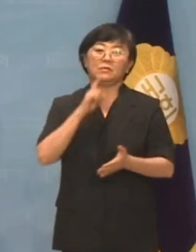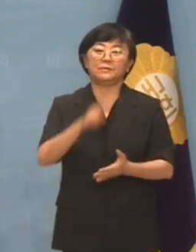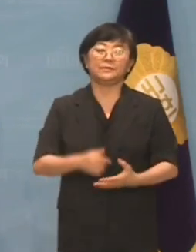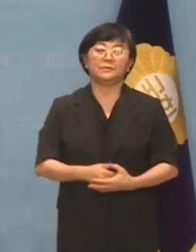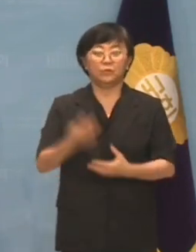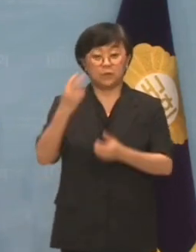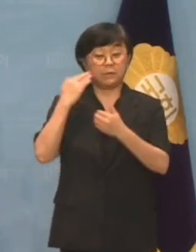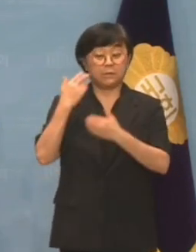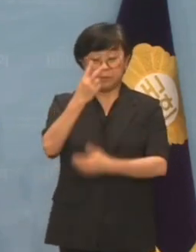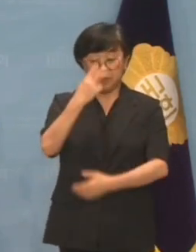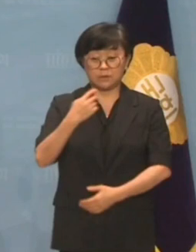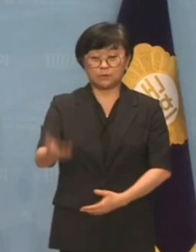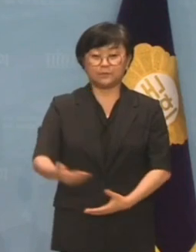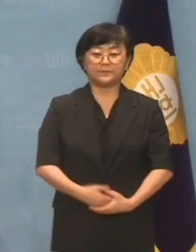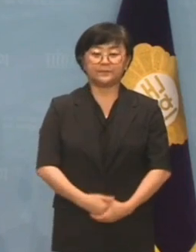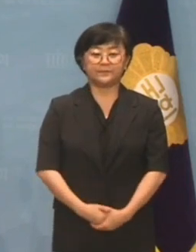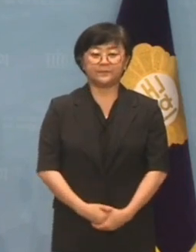것입니까?